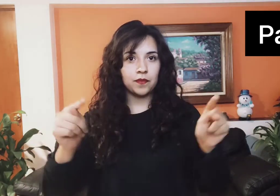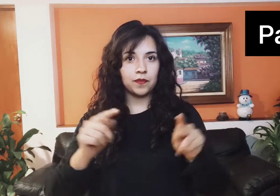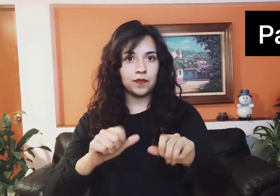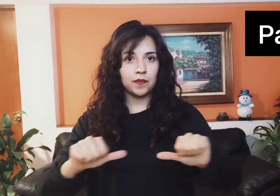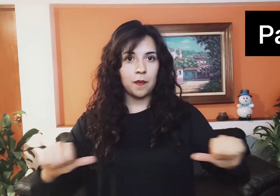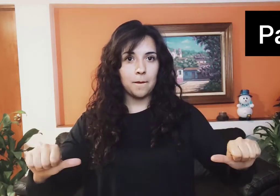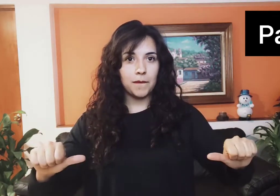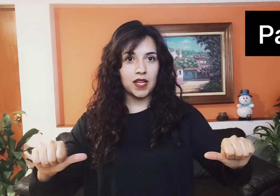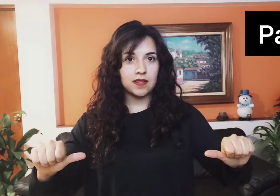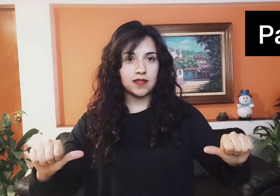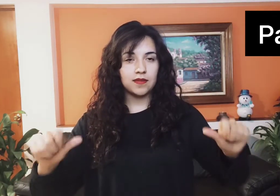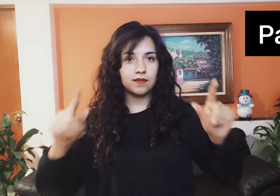Paz.